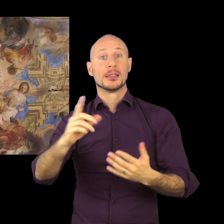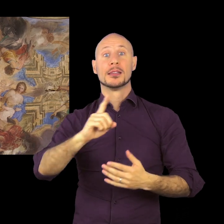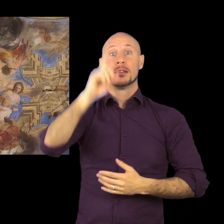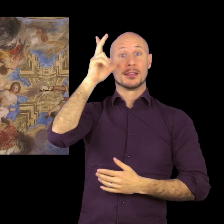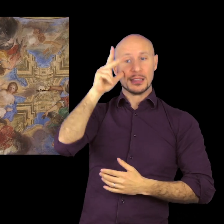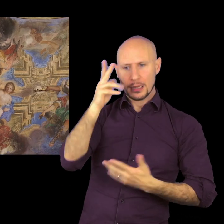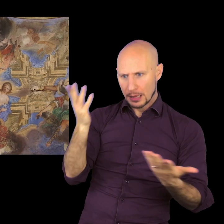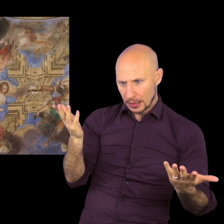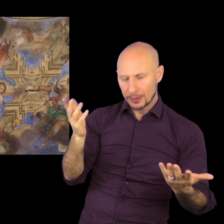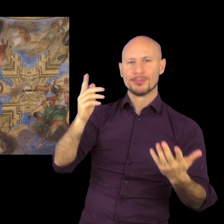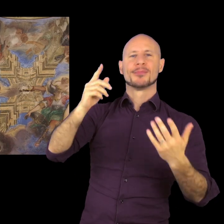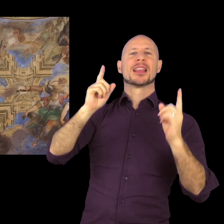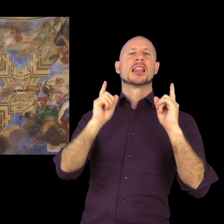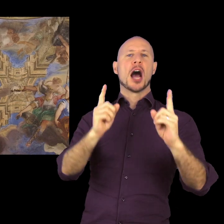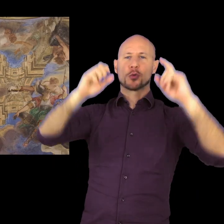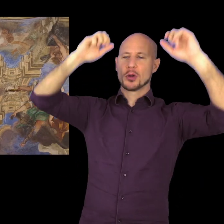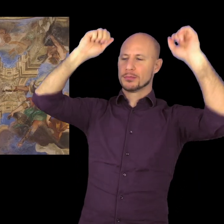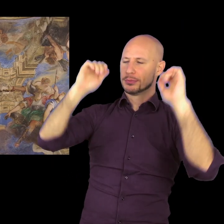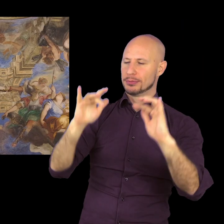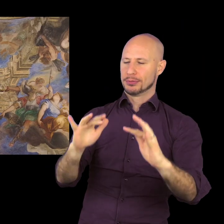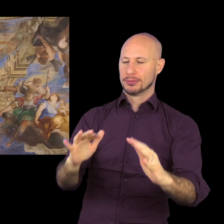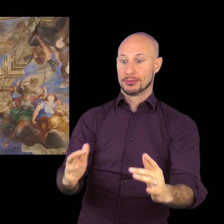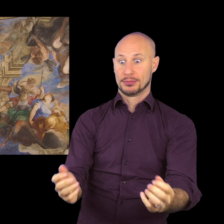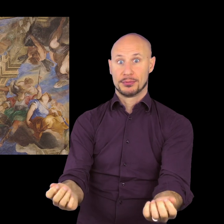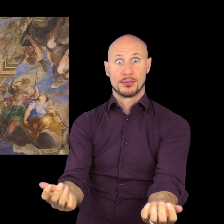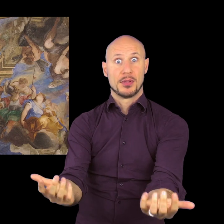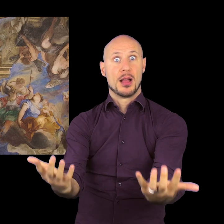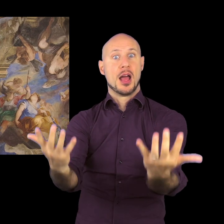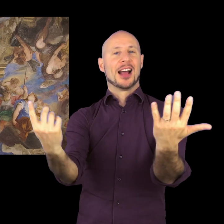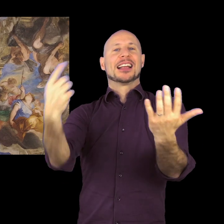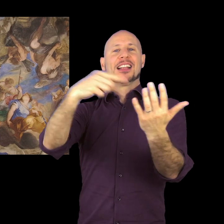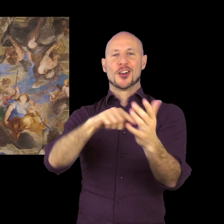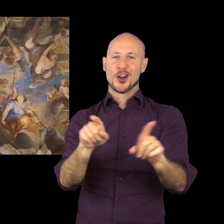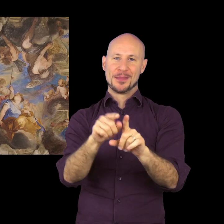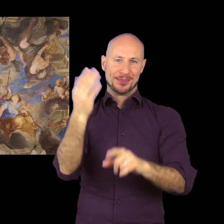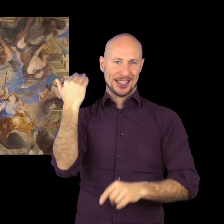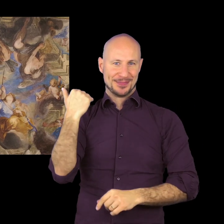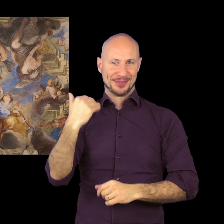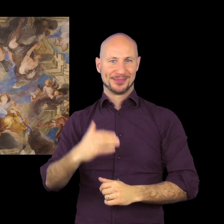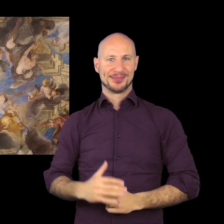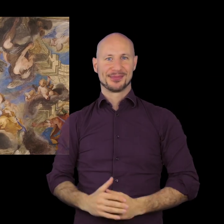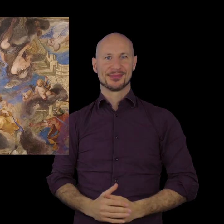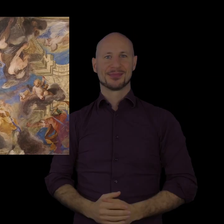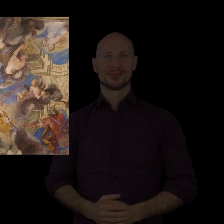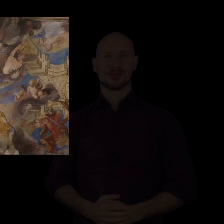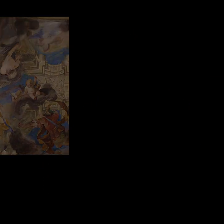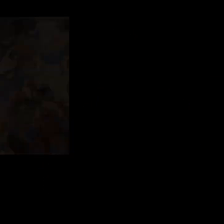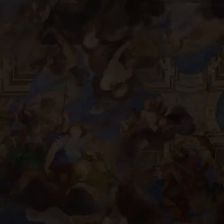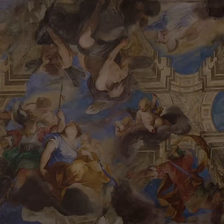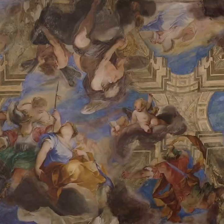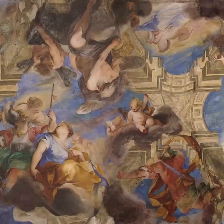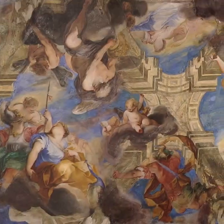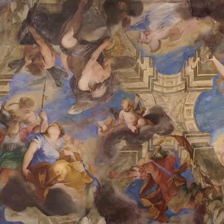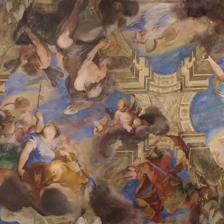padre, ne aveva distrutto completamente la vegetazione e quindi sarà Cerere a dare nuova vita alla natura stessa.